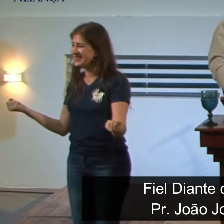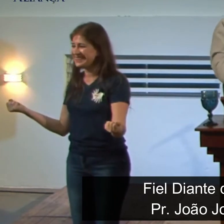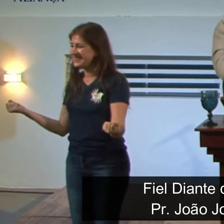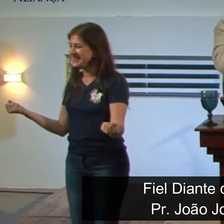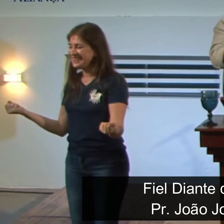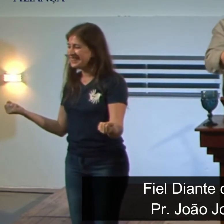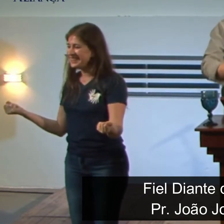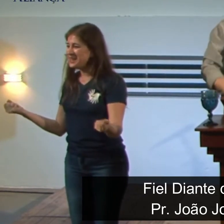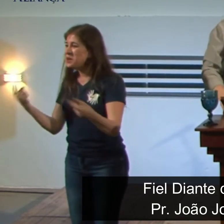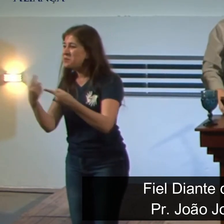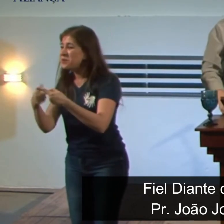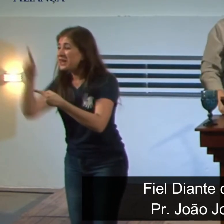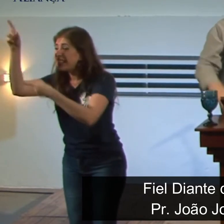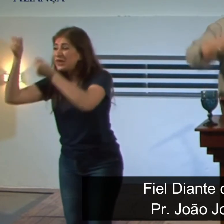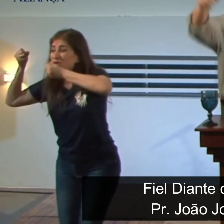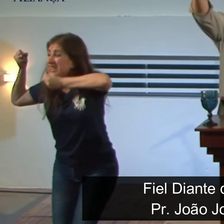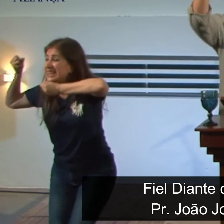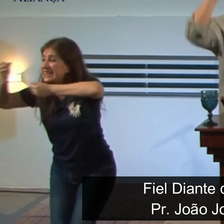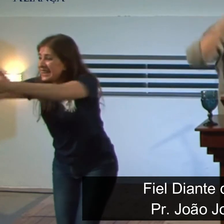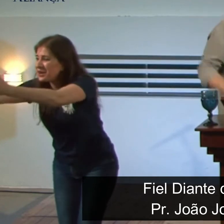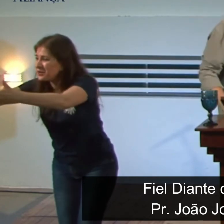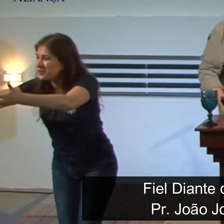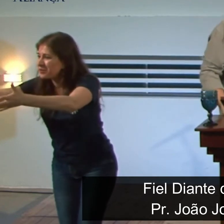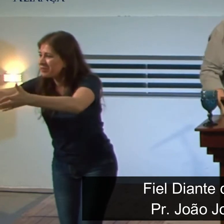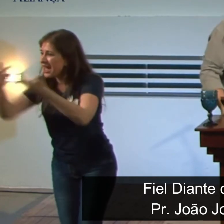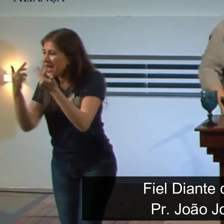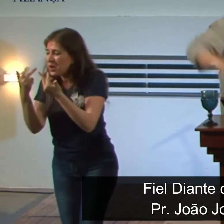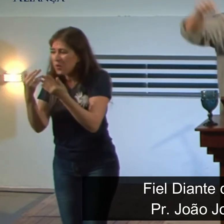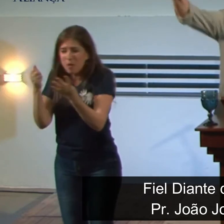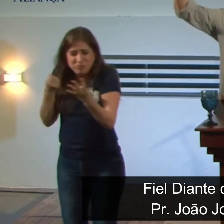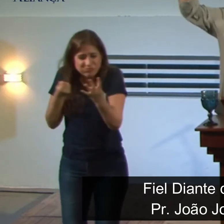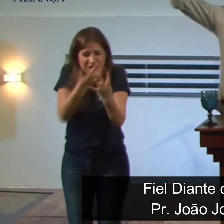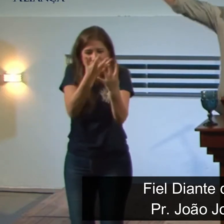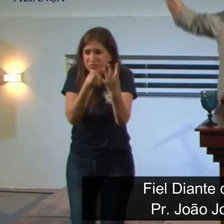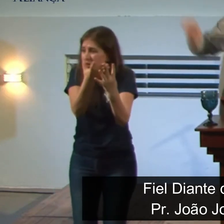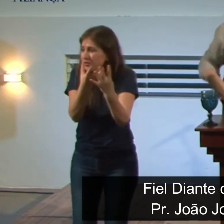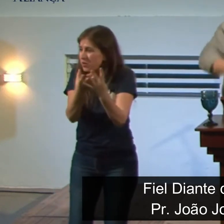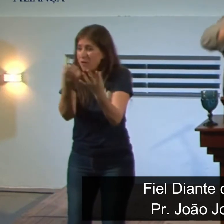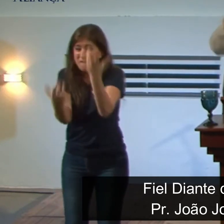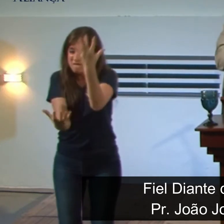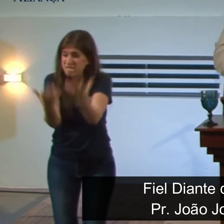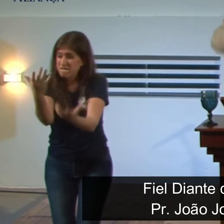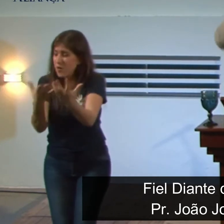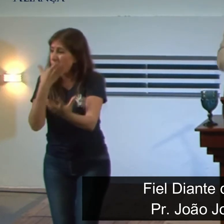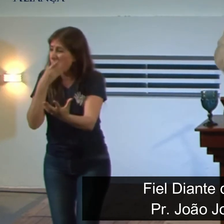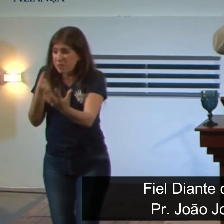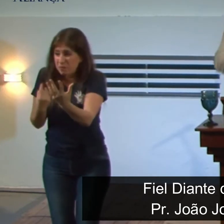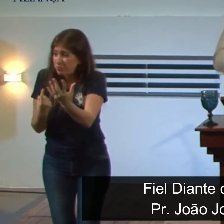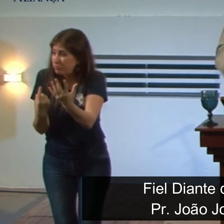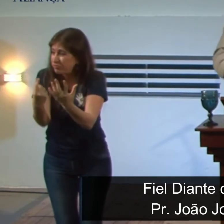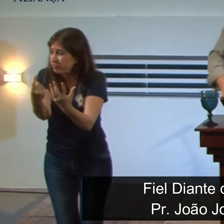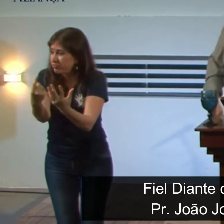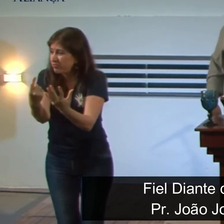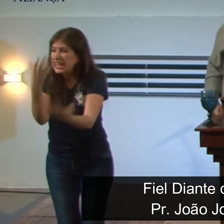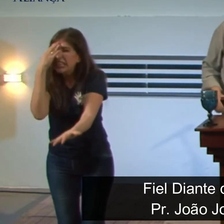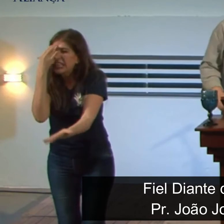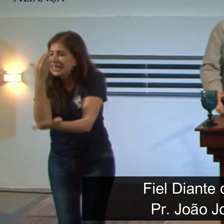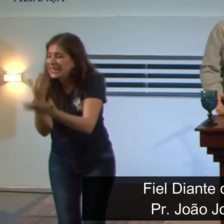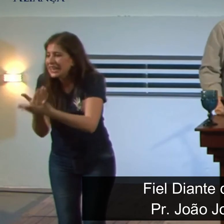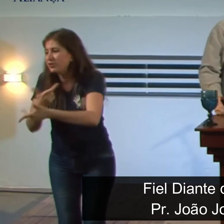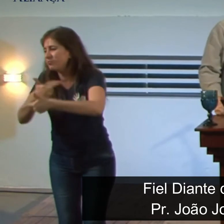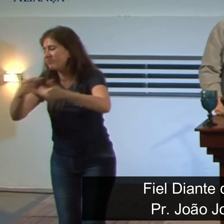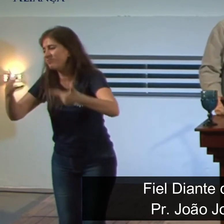glória a Deus porque isso é uma capacitação que vem de Deus isso aconteceu na reforma vão para a fogueira João Rúcio foi para a fogueira mas foi sem abrir mão das suas